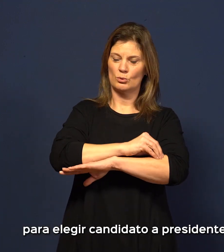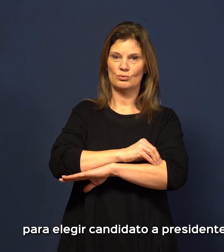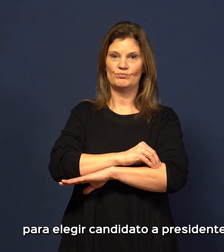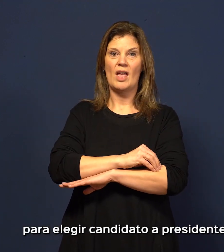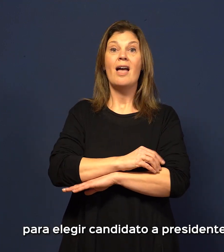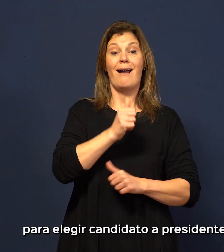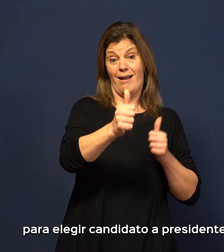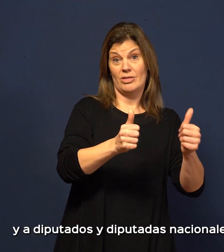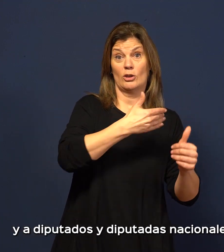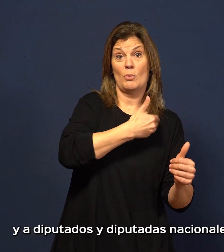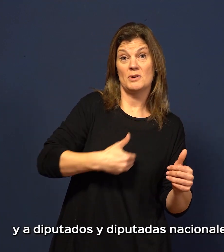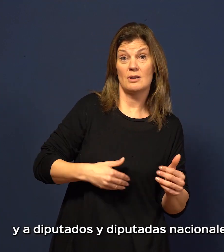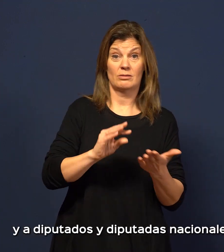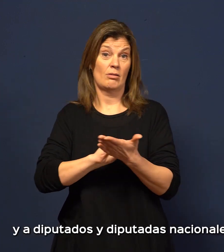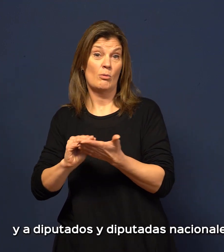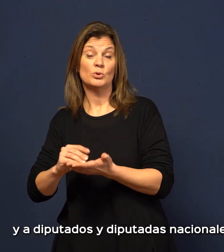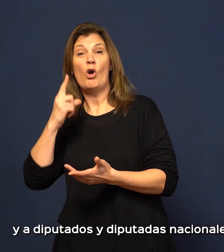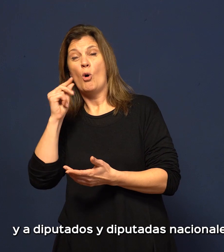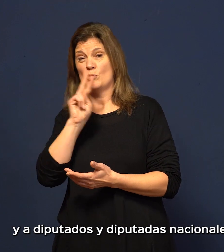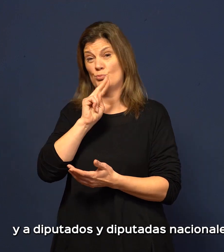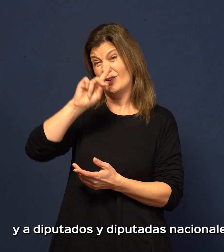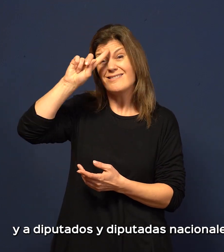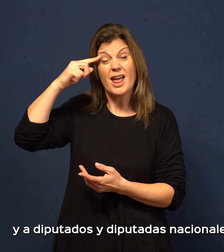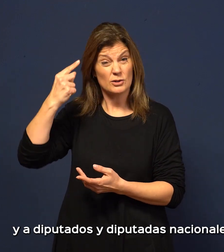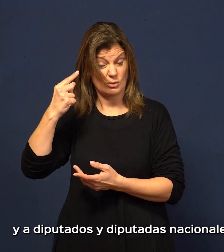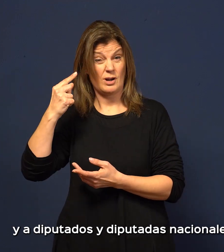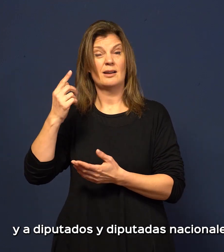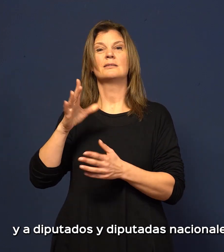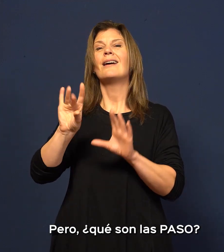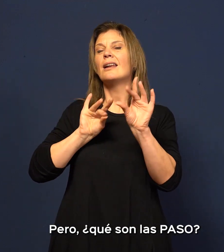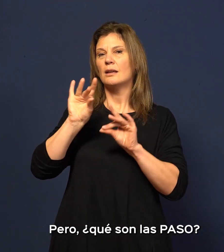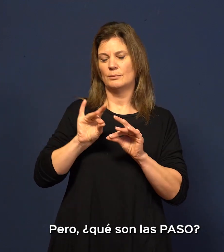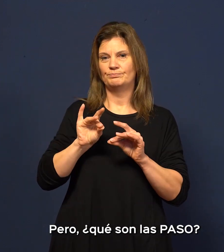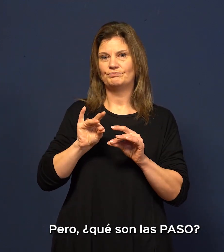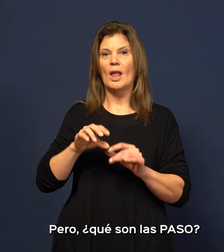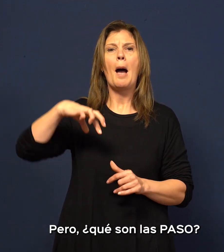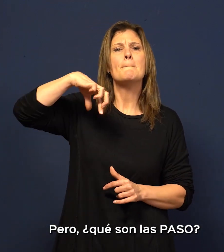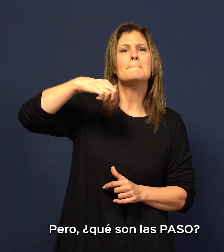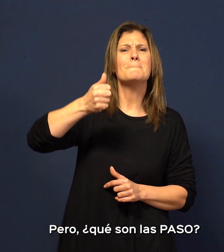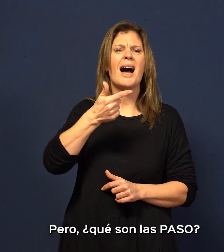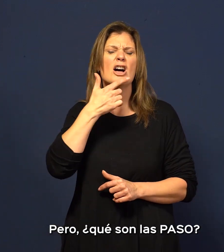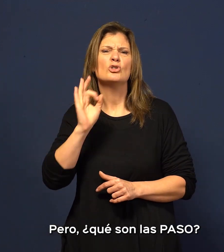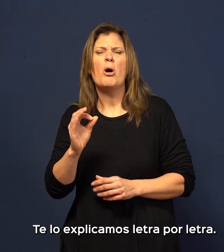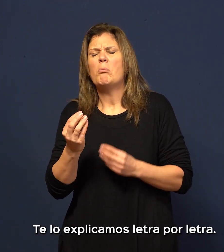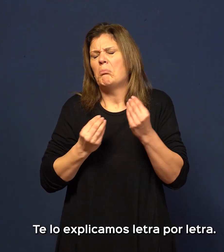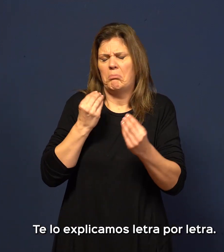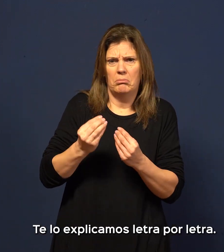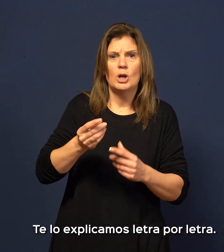presidente y a diputados y diputadas nacionales. Pero, ¿qué son las paso? Te lo explicamos